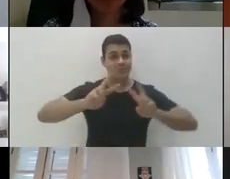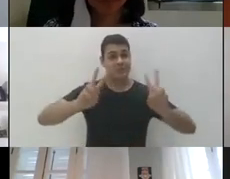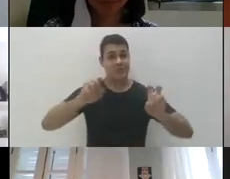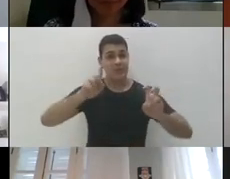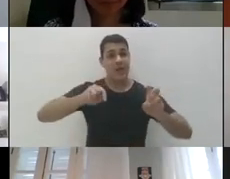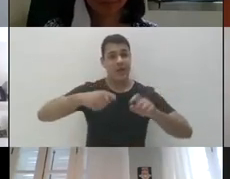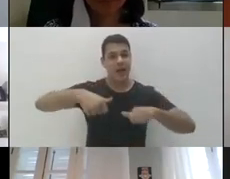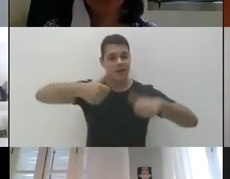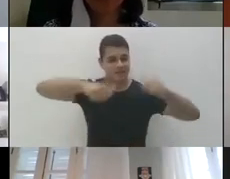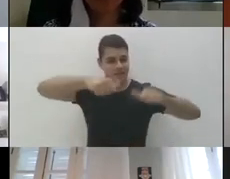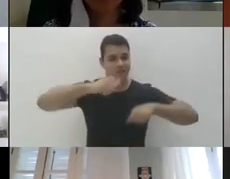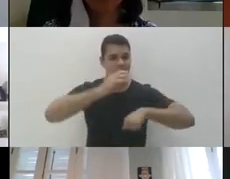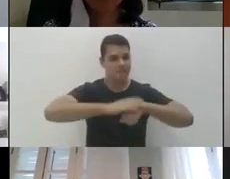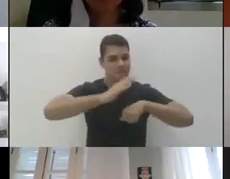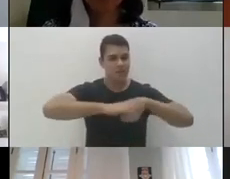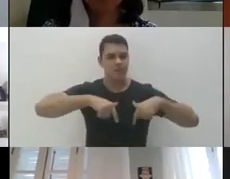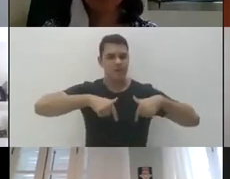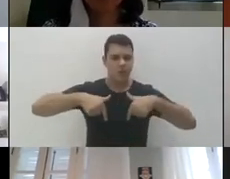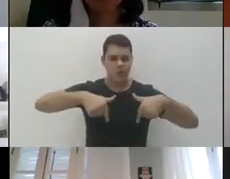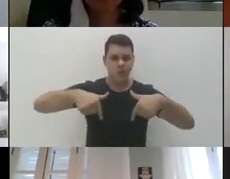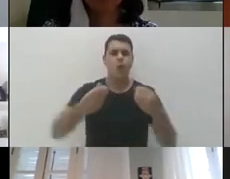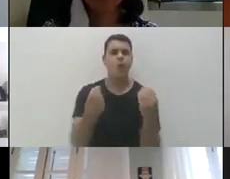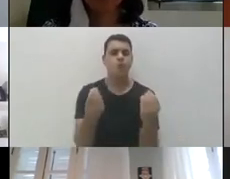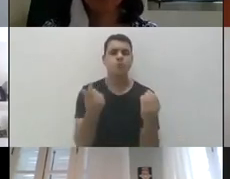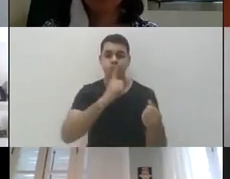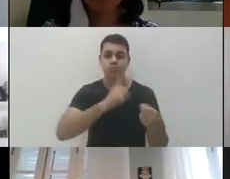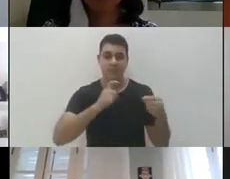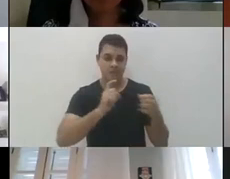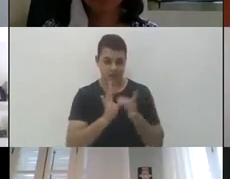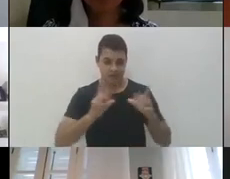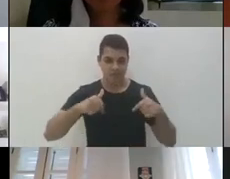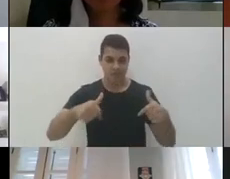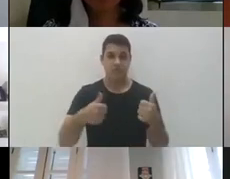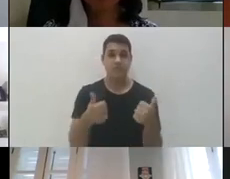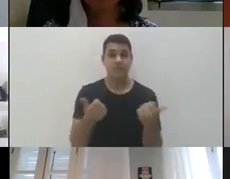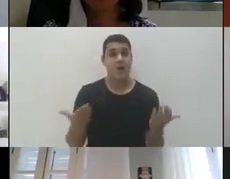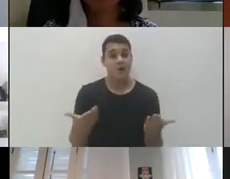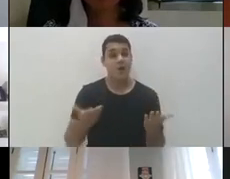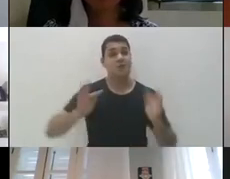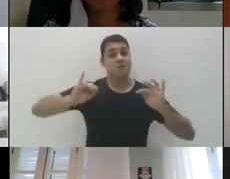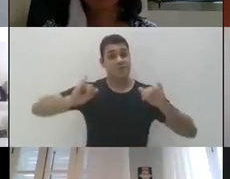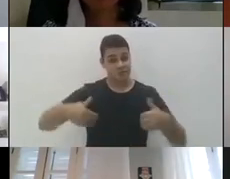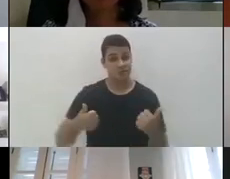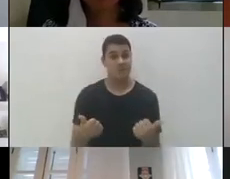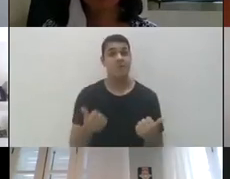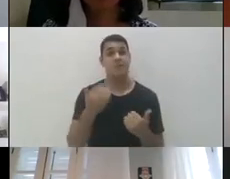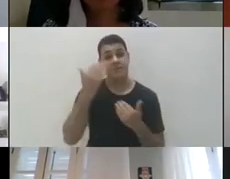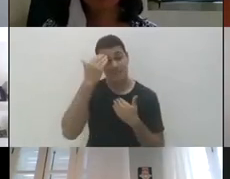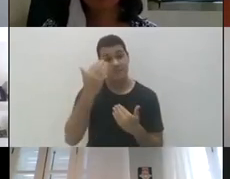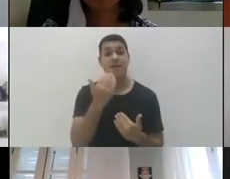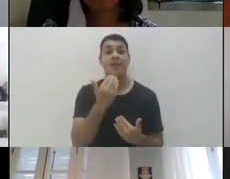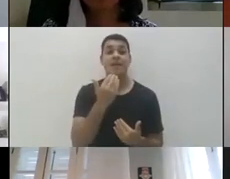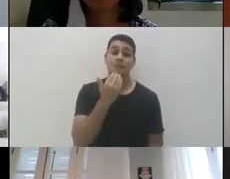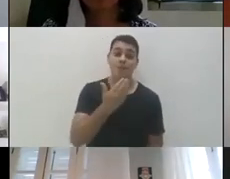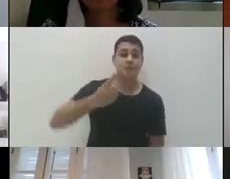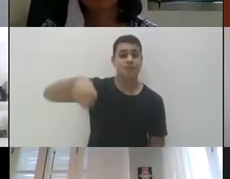Educação, Caminhos para uma Avaliação Emancipatória. Então, nesse momento, nós pedimos para que todos liguem